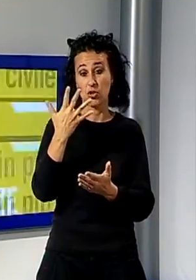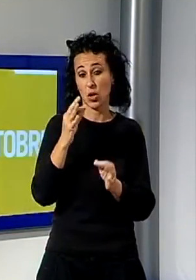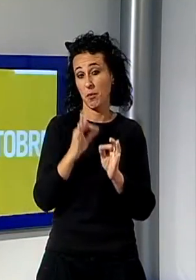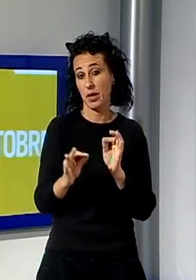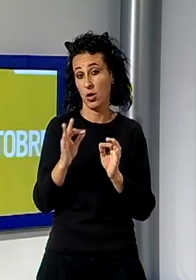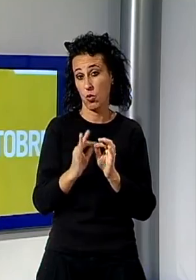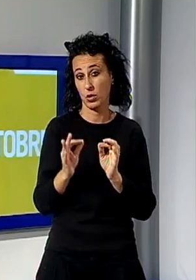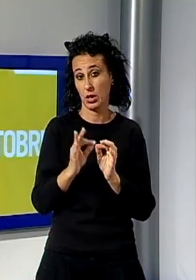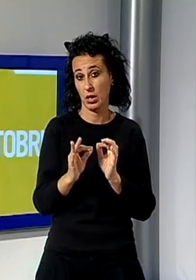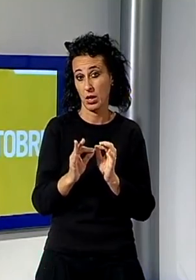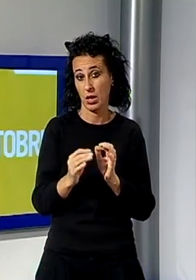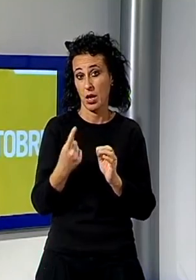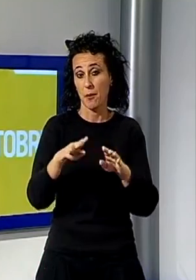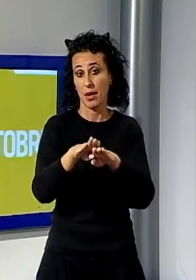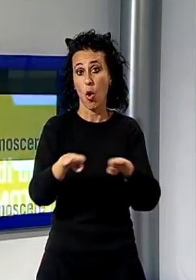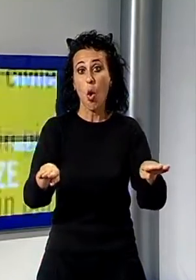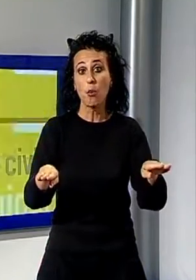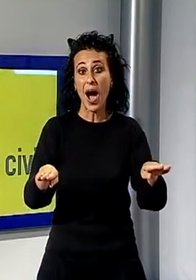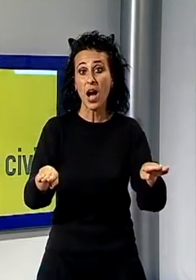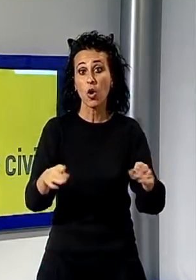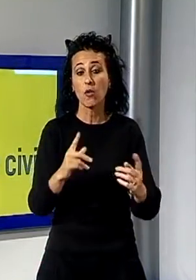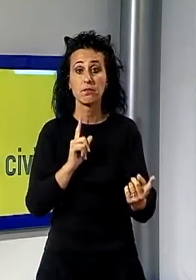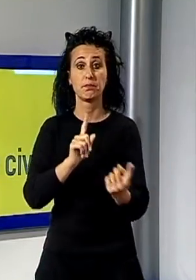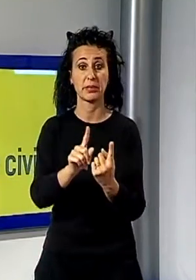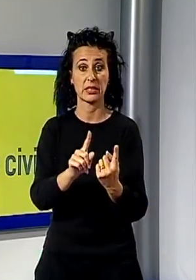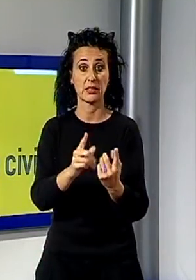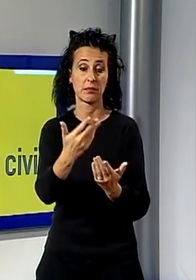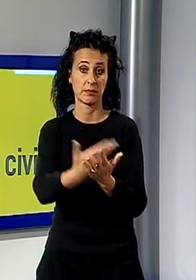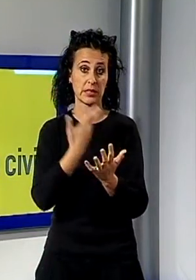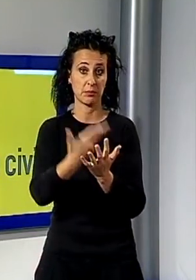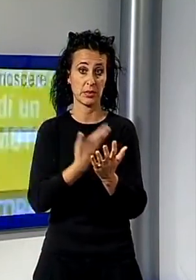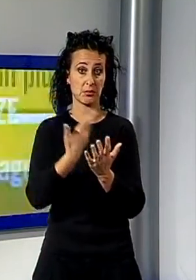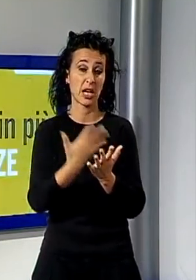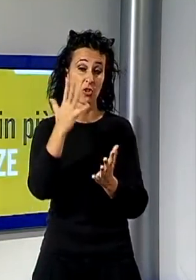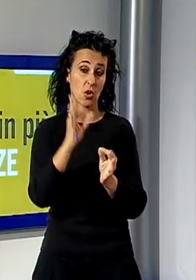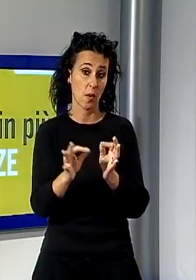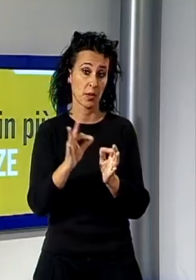consapevolezza le emergenze che purtroppo il nostro territorio ci ha posto di fronte più volte.